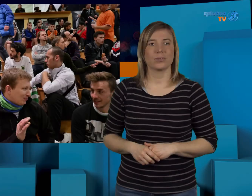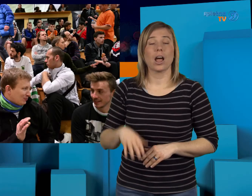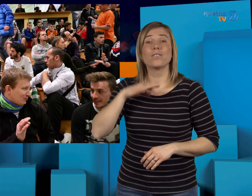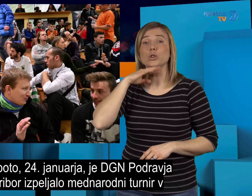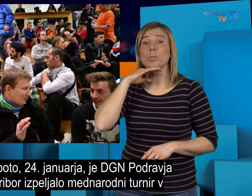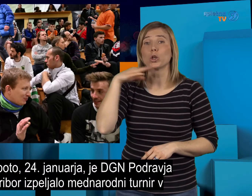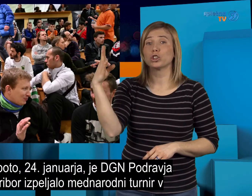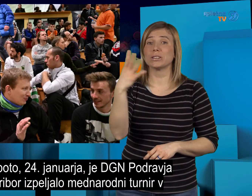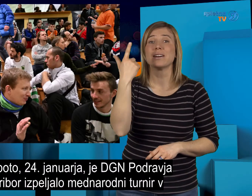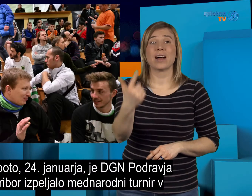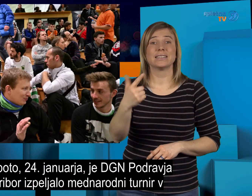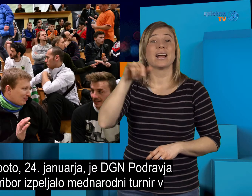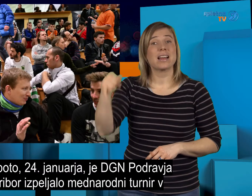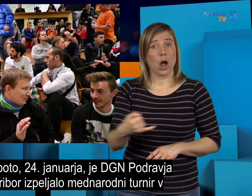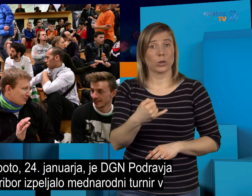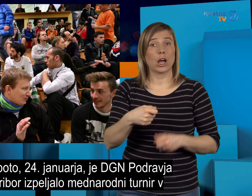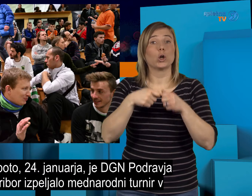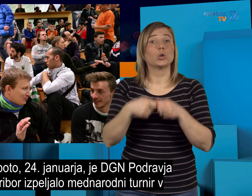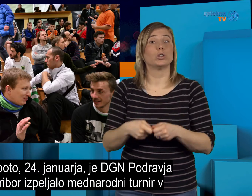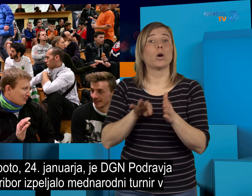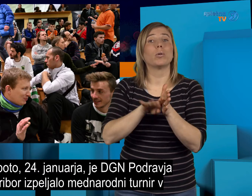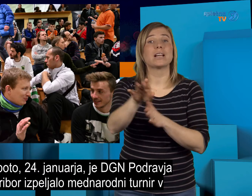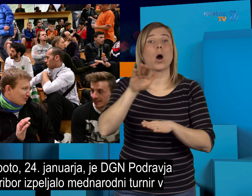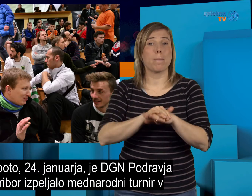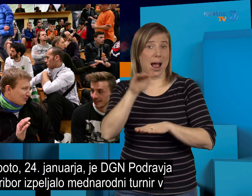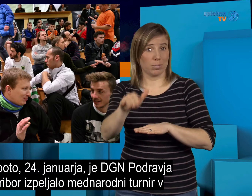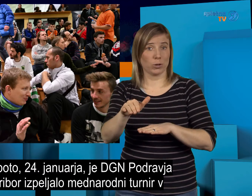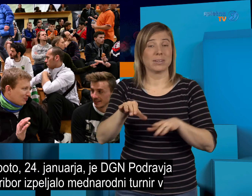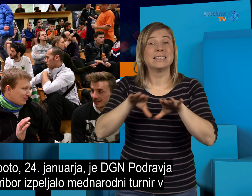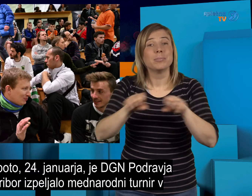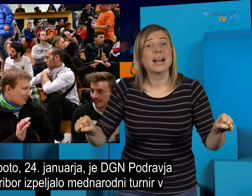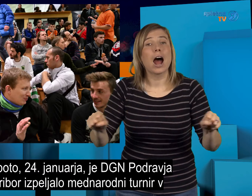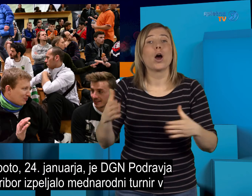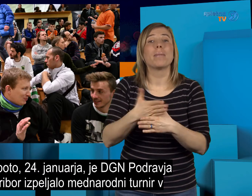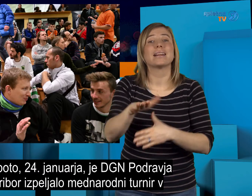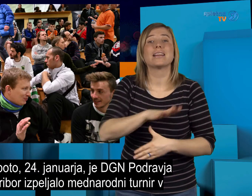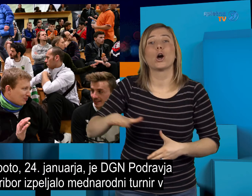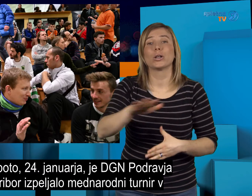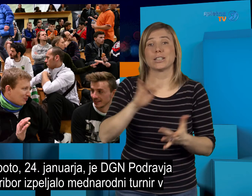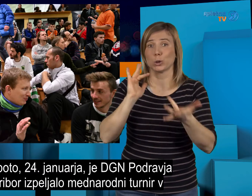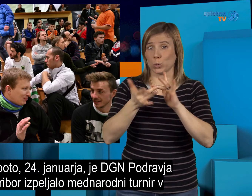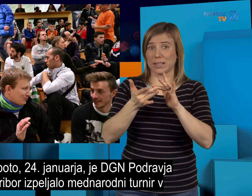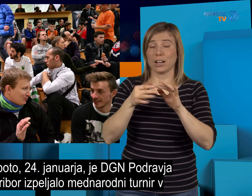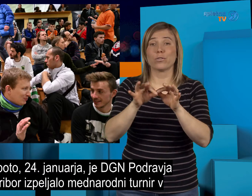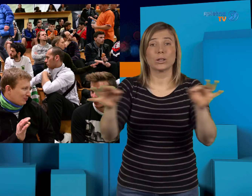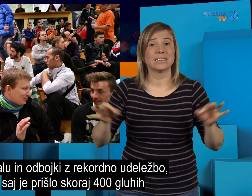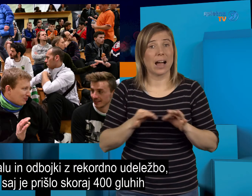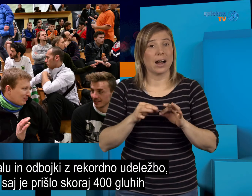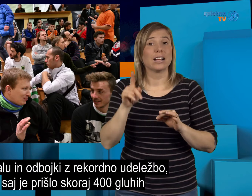V soboto 24. januarja je Društvo gluhih in naglušnjih podravja Maribor izpeljalo mednarodni turnir v